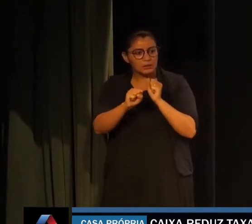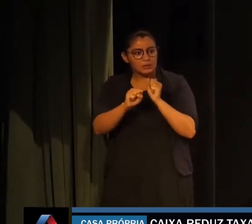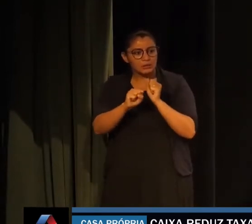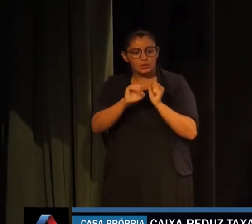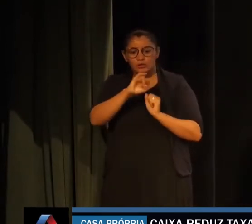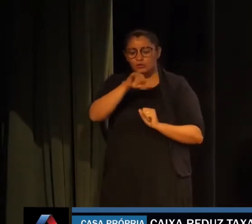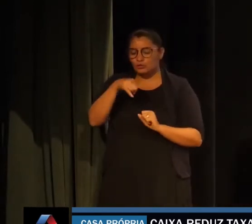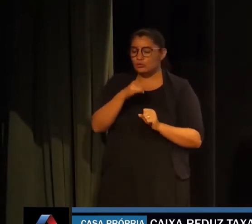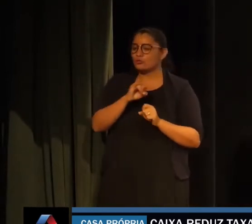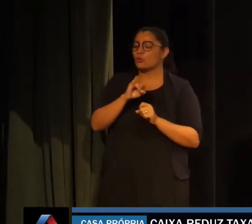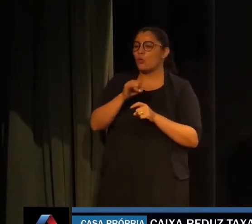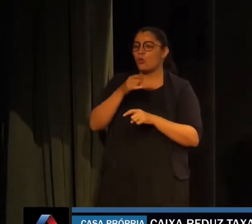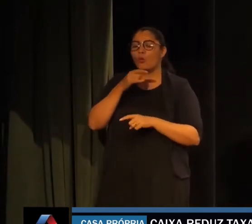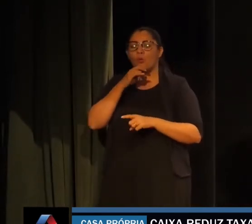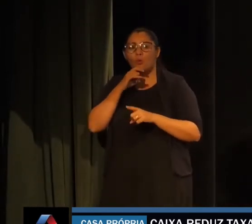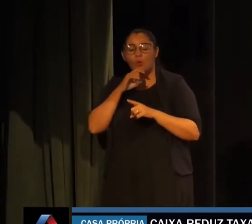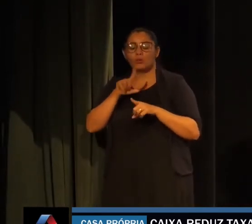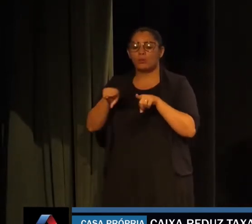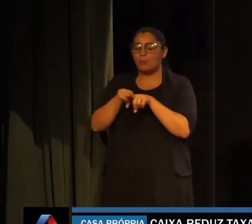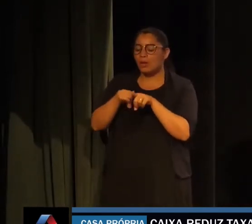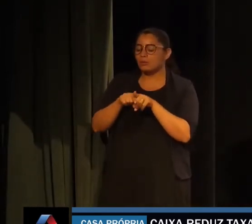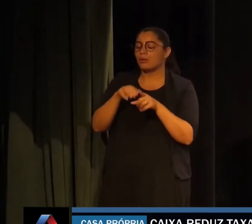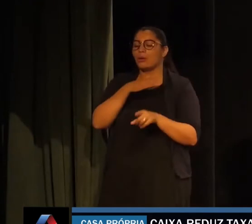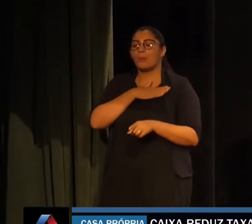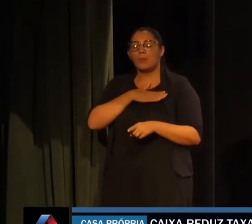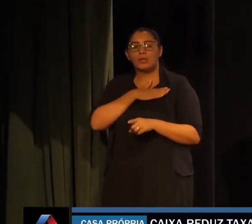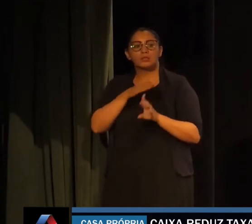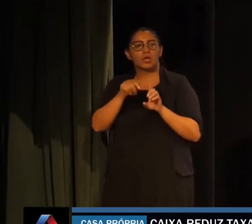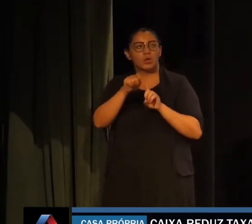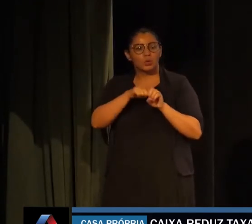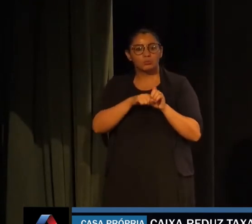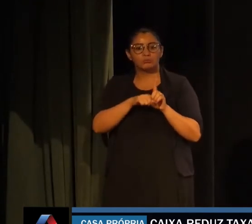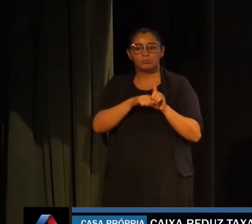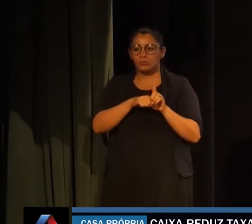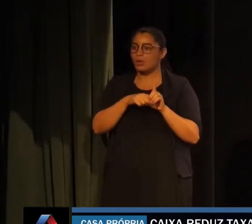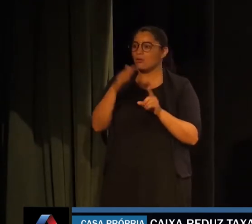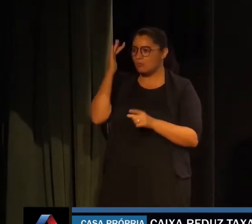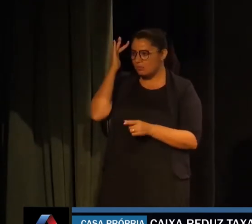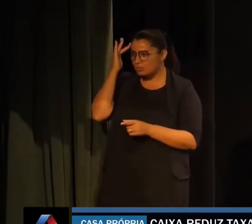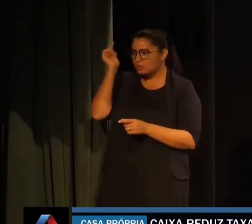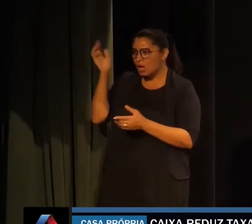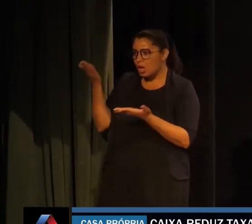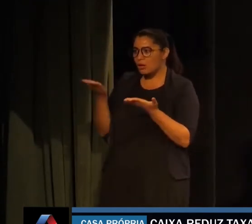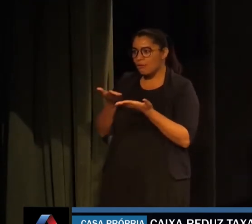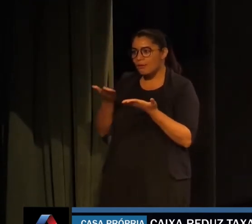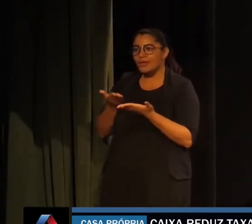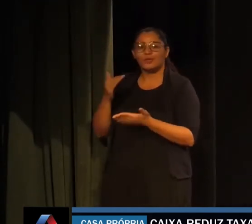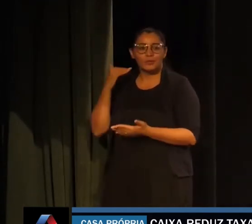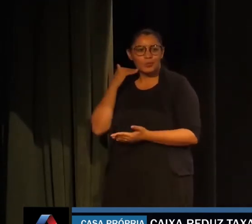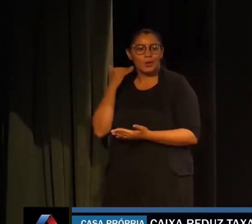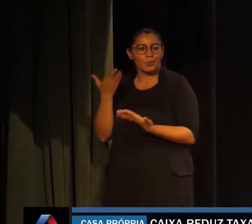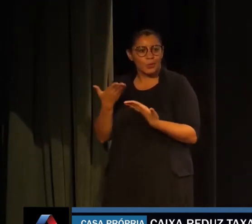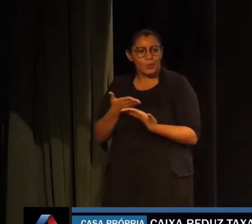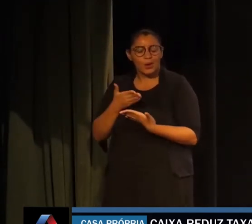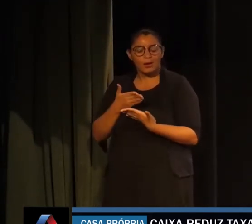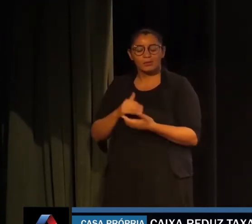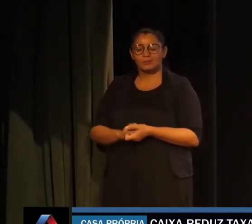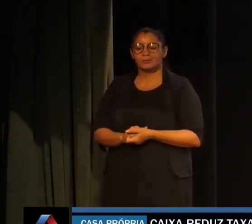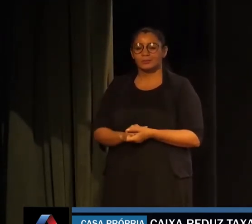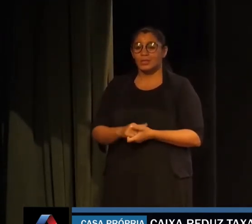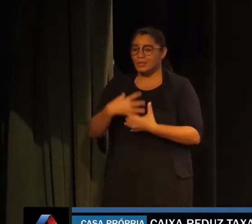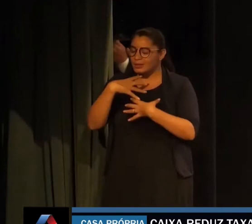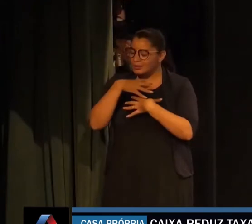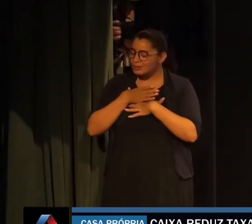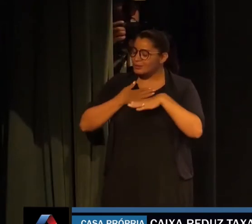balancete de julho e de agosto. Eu sei a rentabilidade do banco hoje, nunca houve. Isso nos dá muito